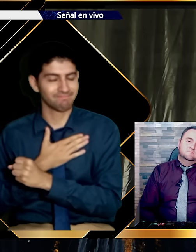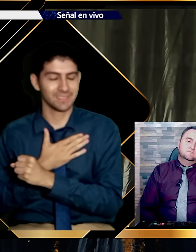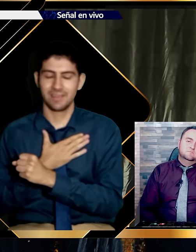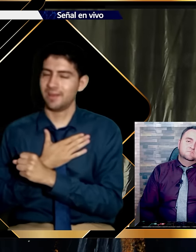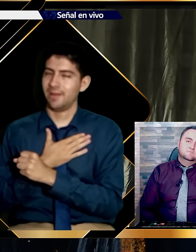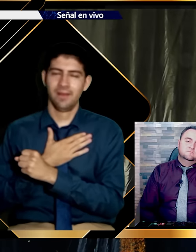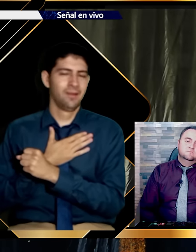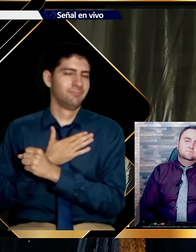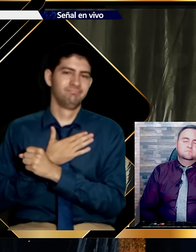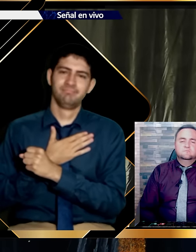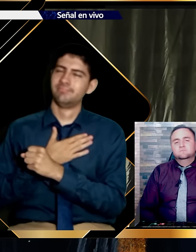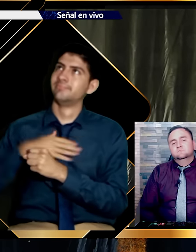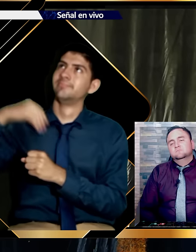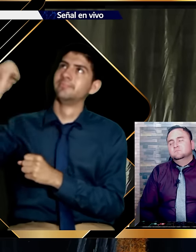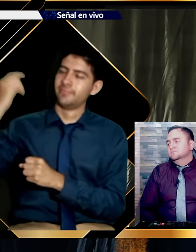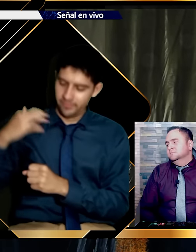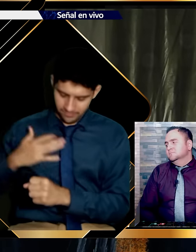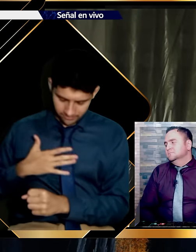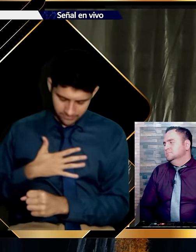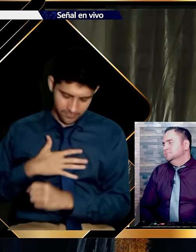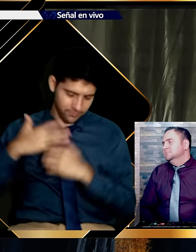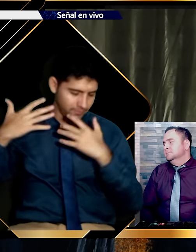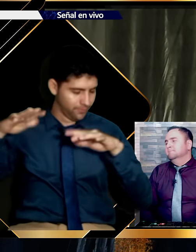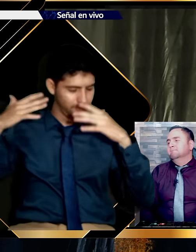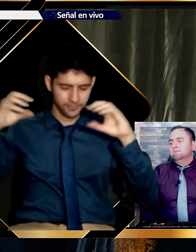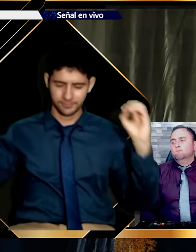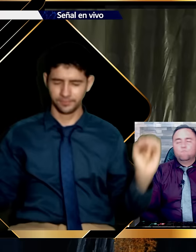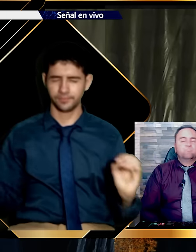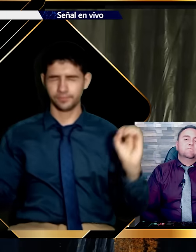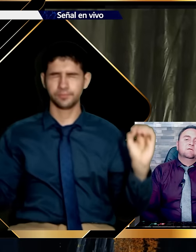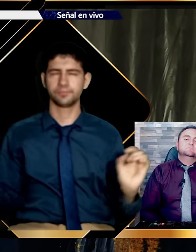El rey sigue extendiendo su misericordia.